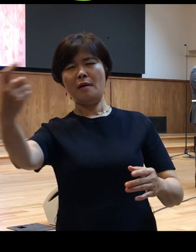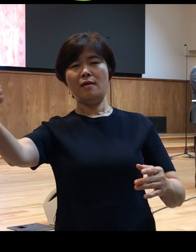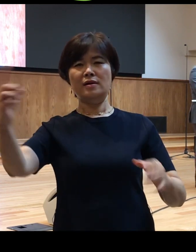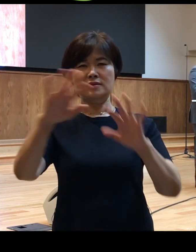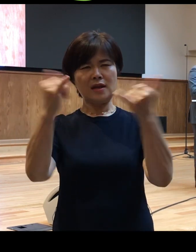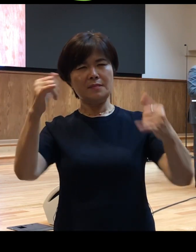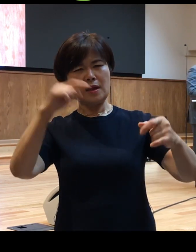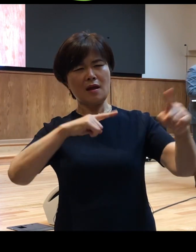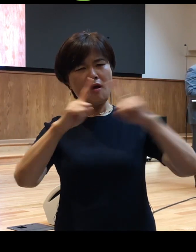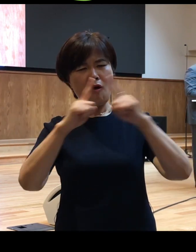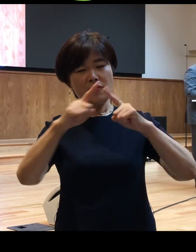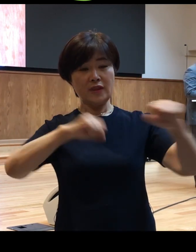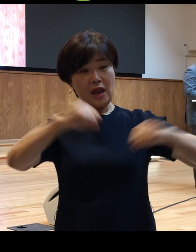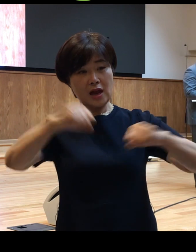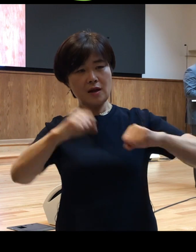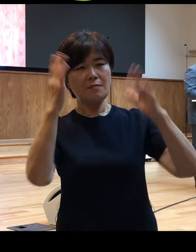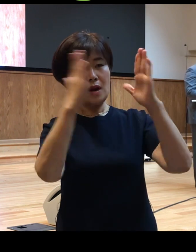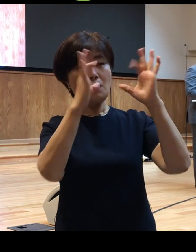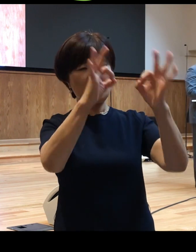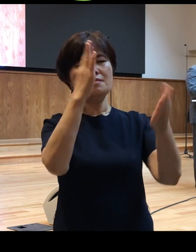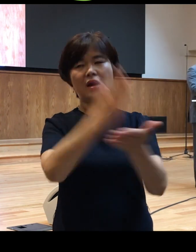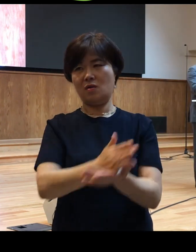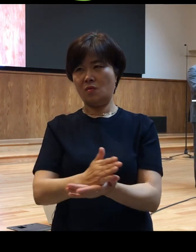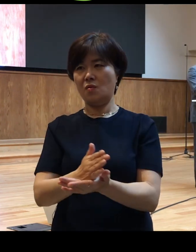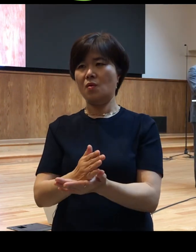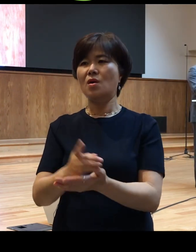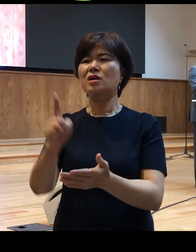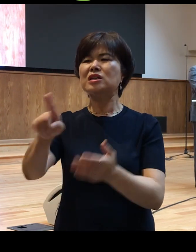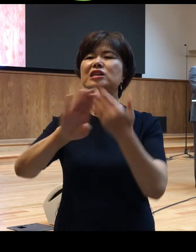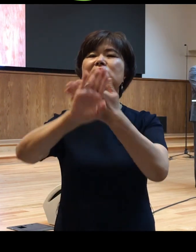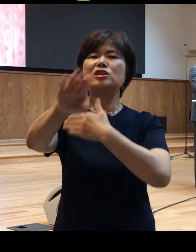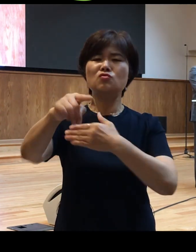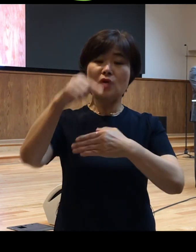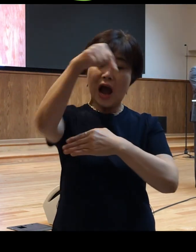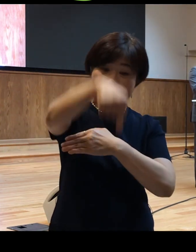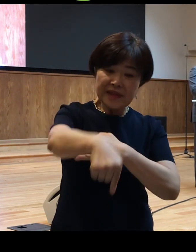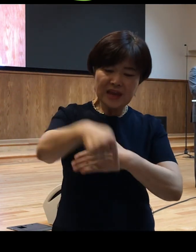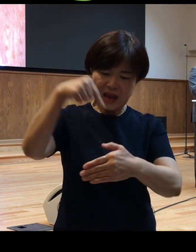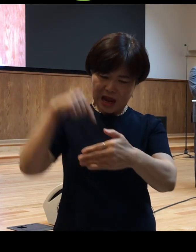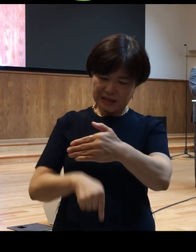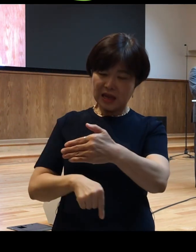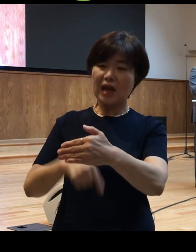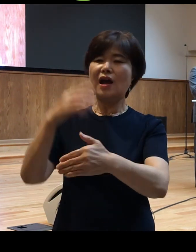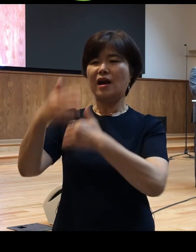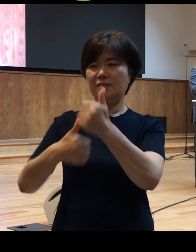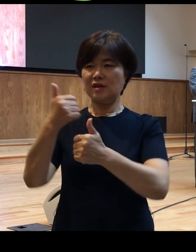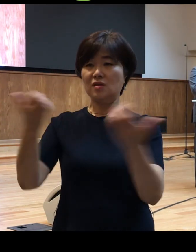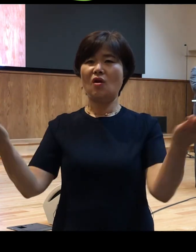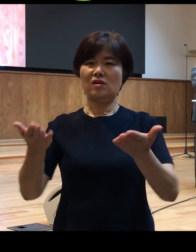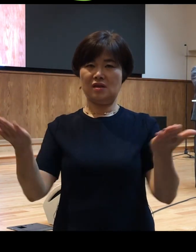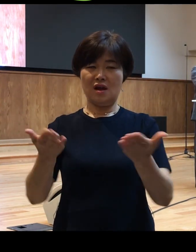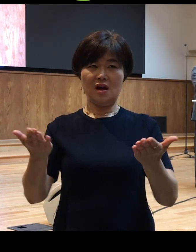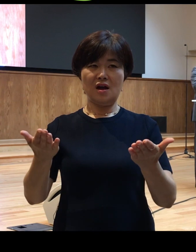바라보는 것이 아니라 그럼 그 이후에 그 배후의 역사하시는 그 이면에 행하시는